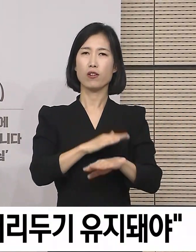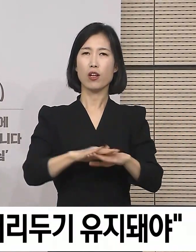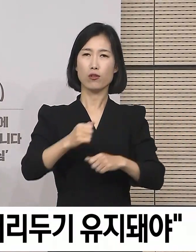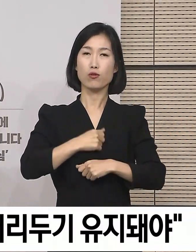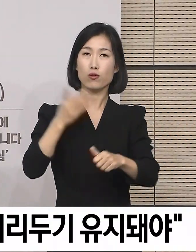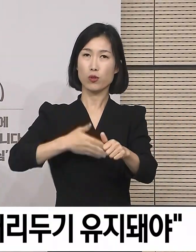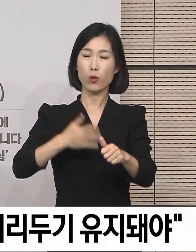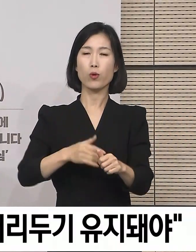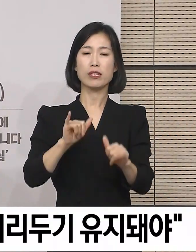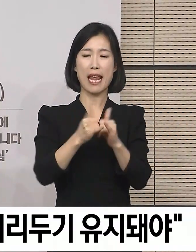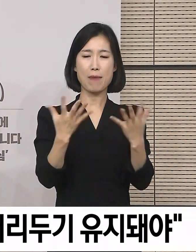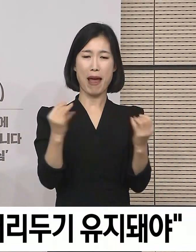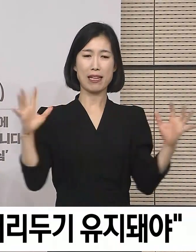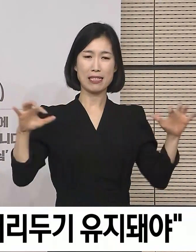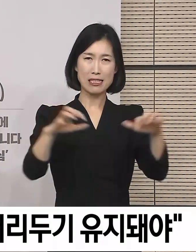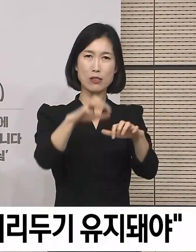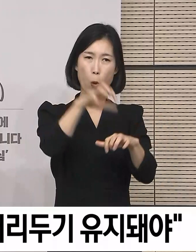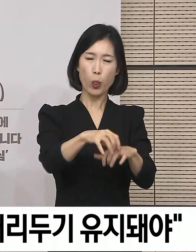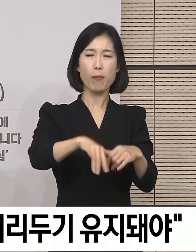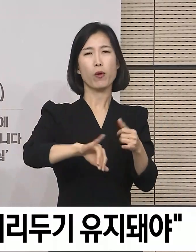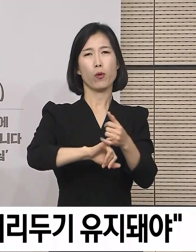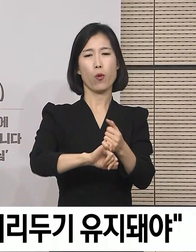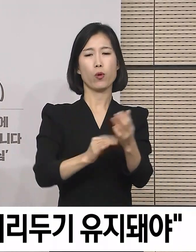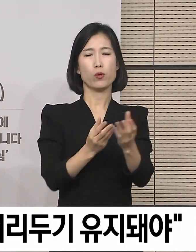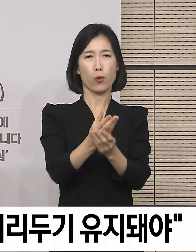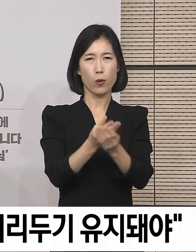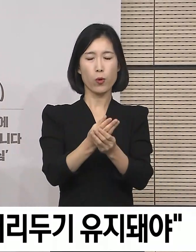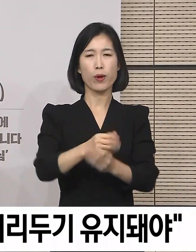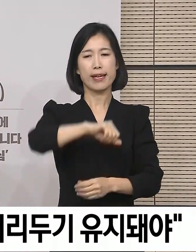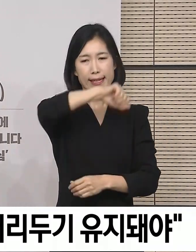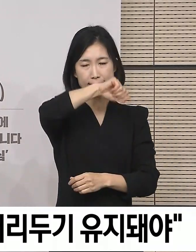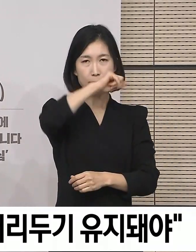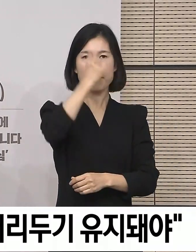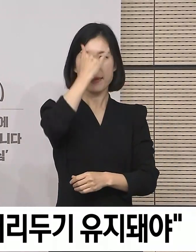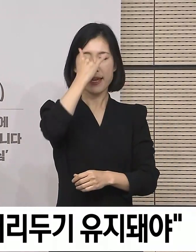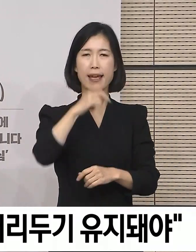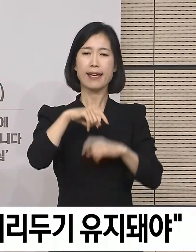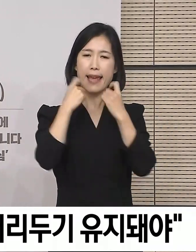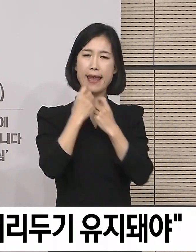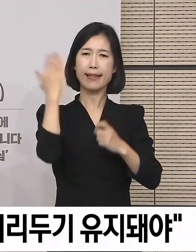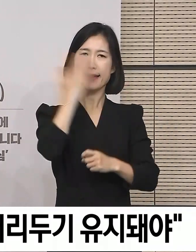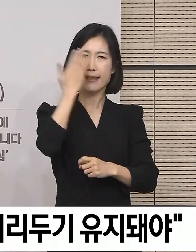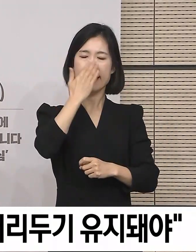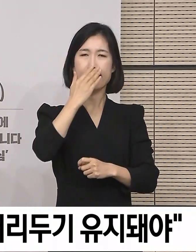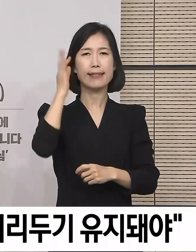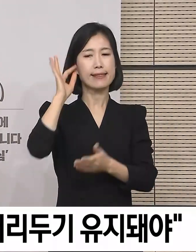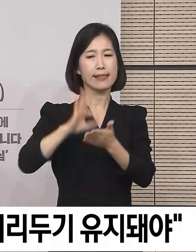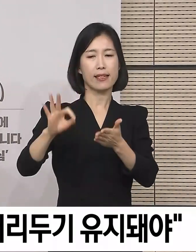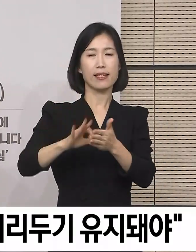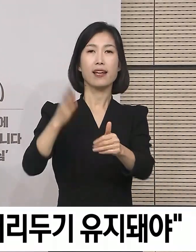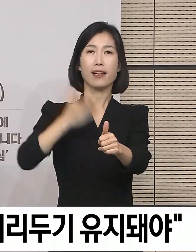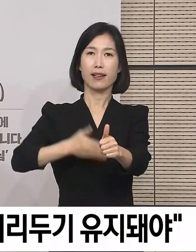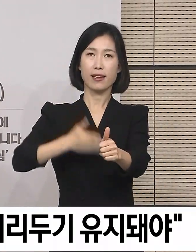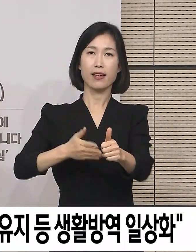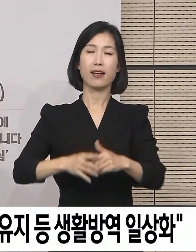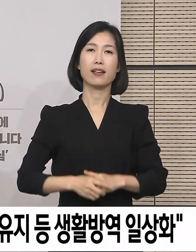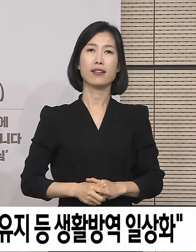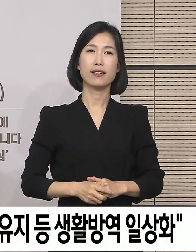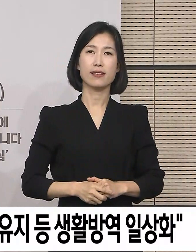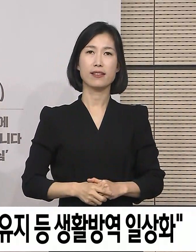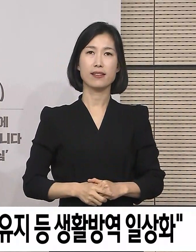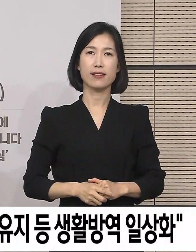사람들이 모인 장소에서 손 씻기와 기침 예절 등 개인위생 수칙도 준수해 주시기를 부탁드립니다.